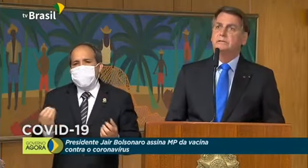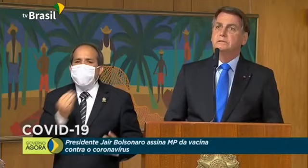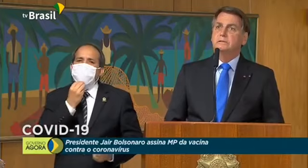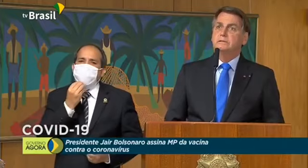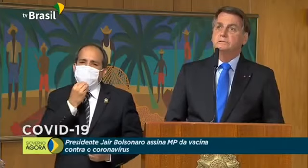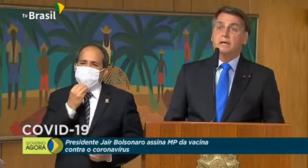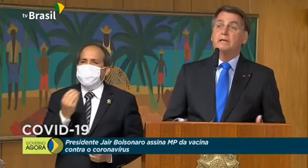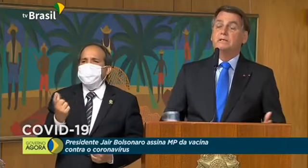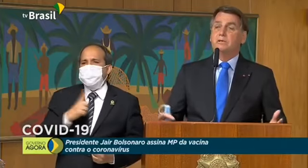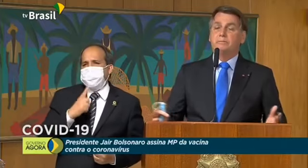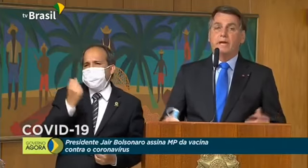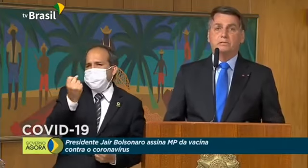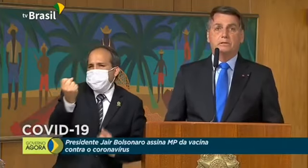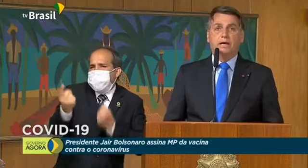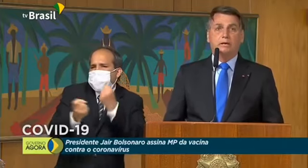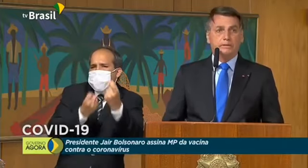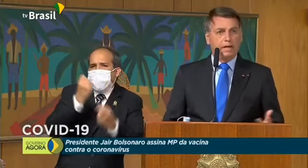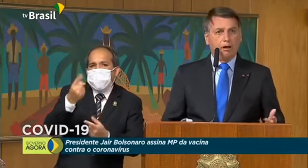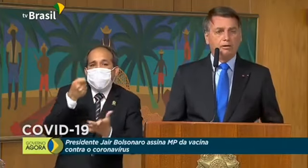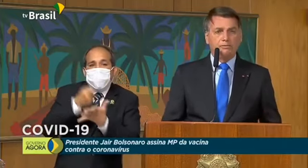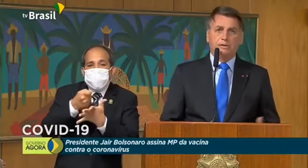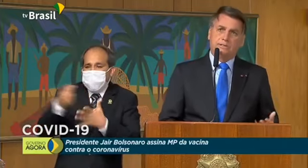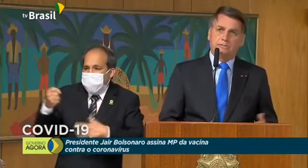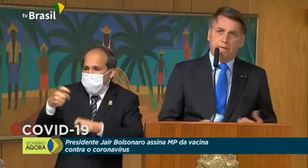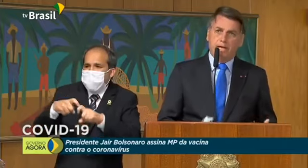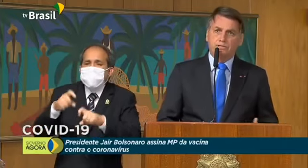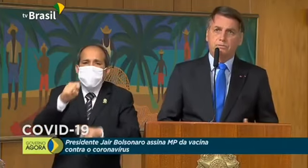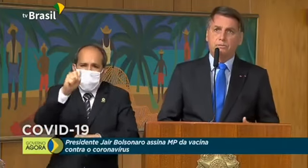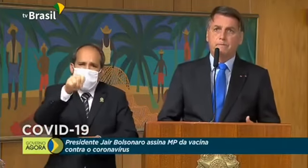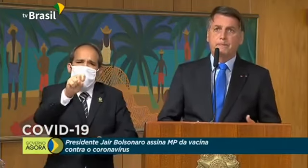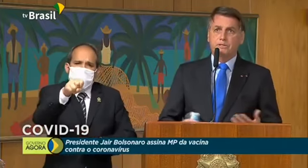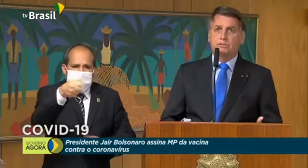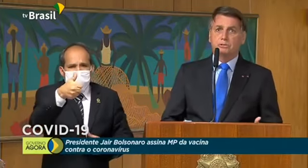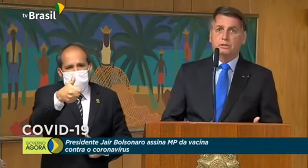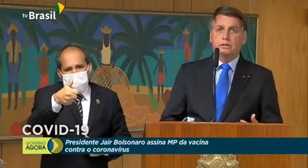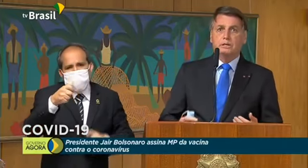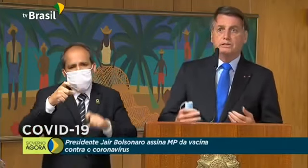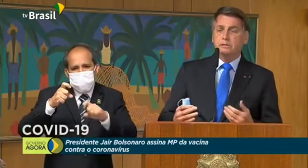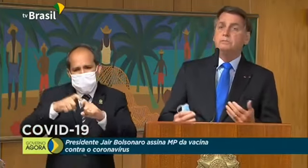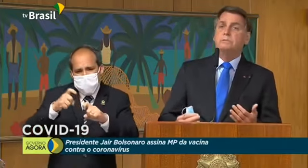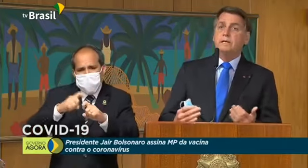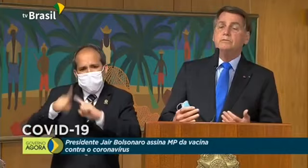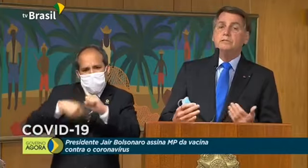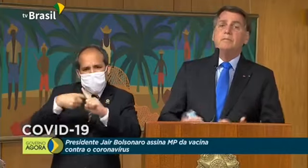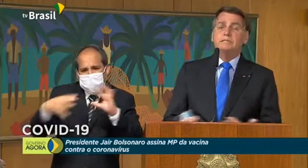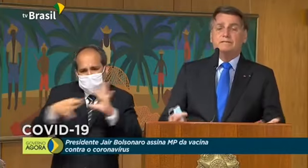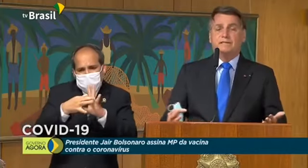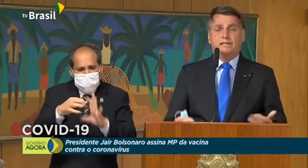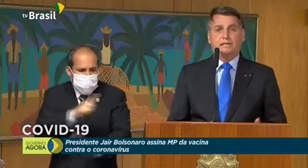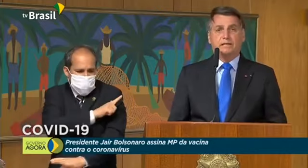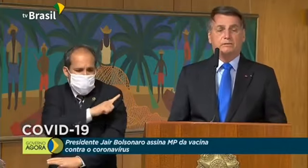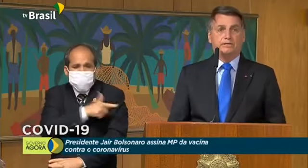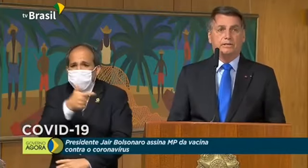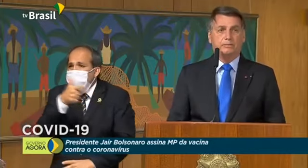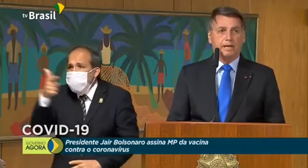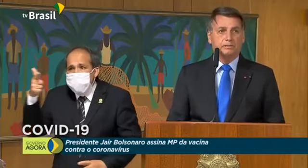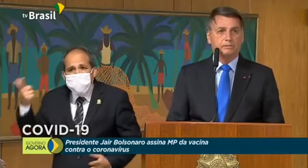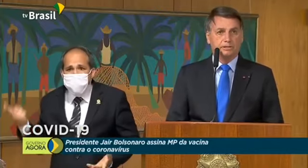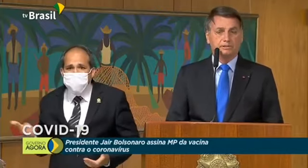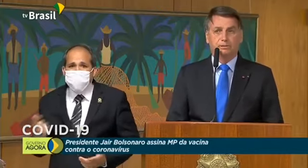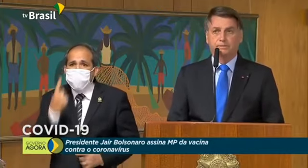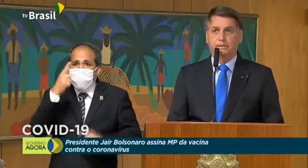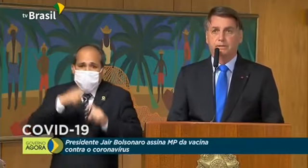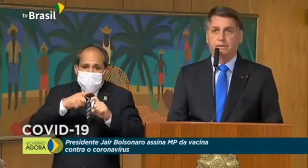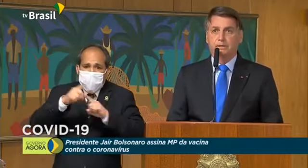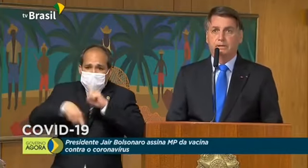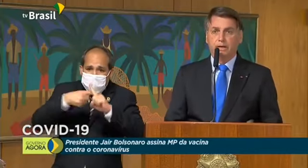tem que ter um médico lá. O ideal é que fosse um médico, gestor, e não temos essa facilidade de encontrar um médico